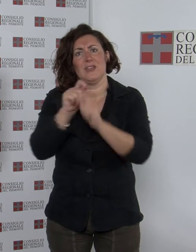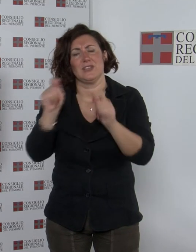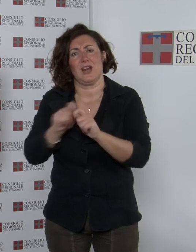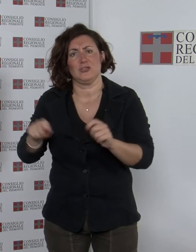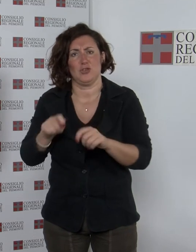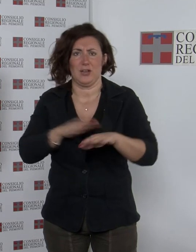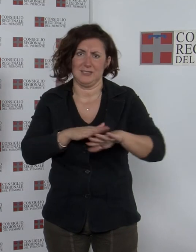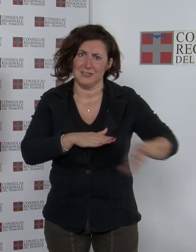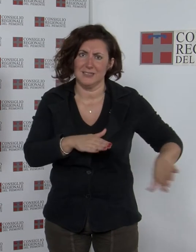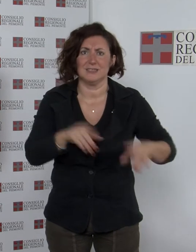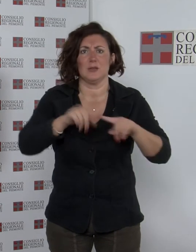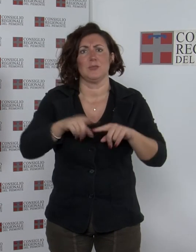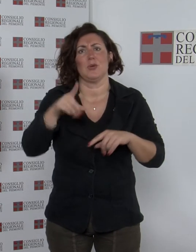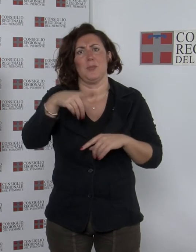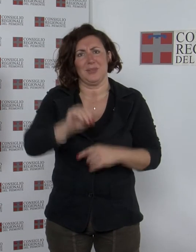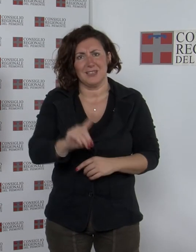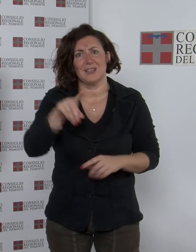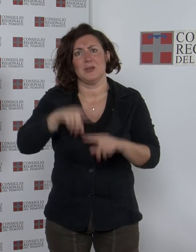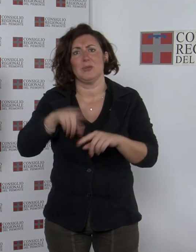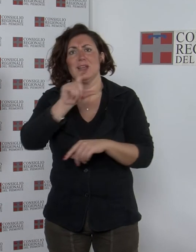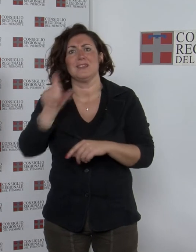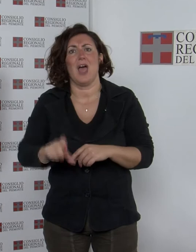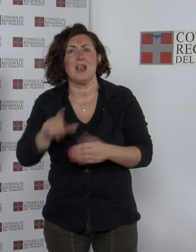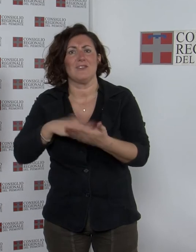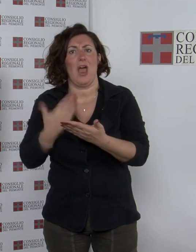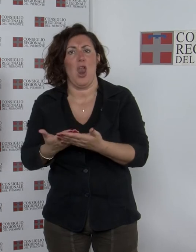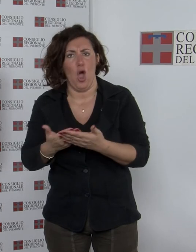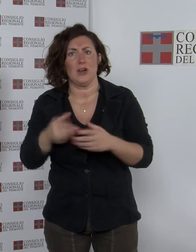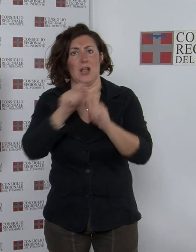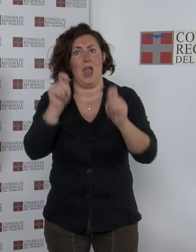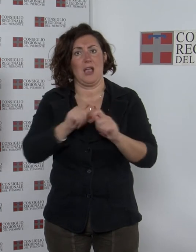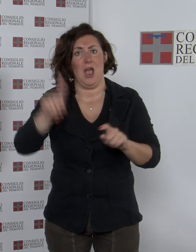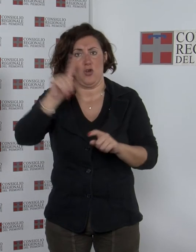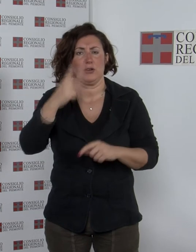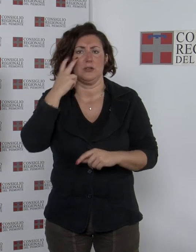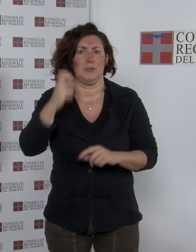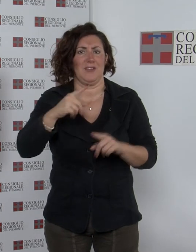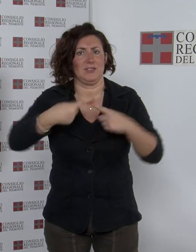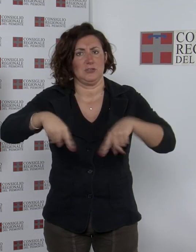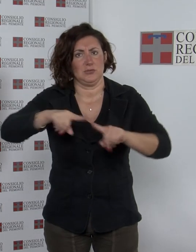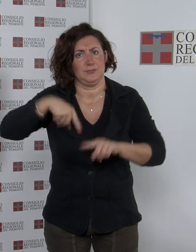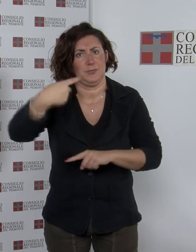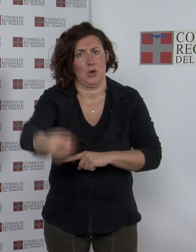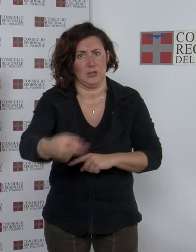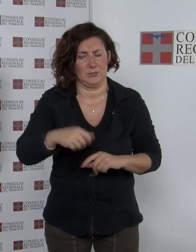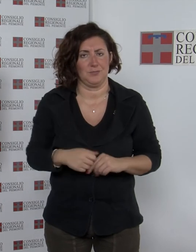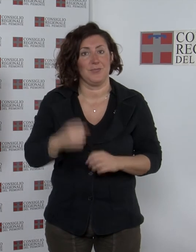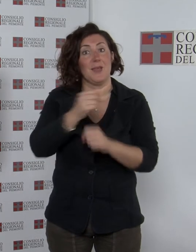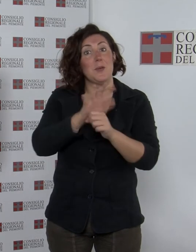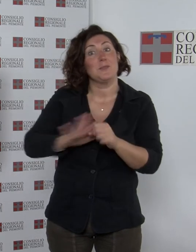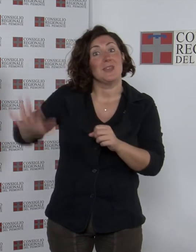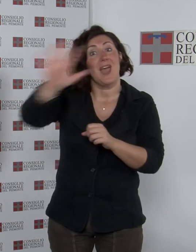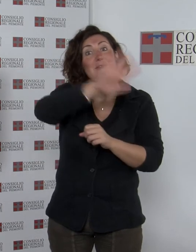partito democratico italia dei valori e lega nord sono previste per la prossima seduta in piemonte con gusto l